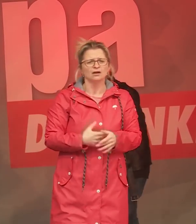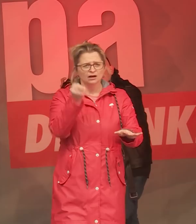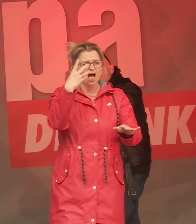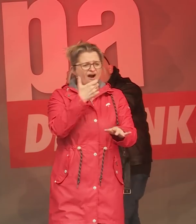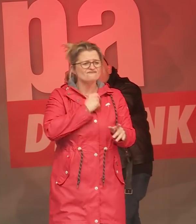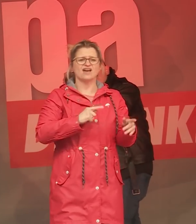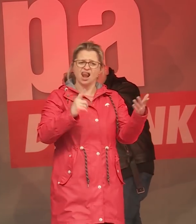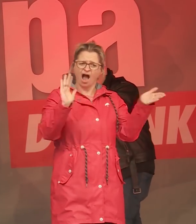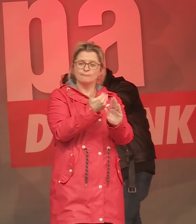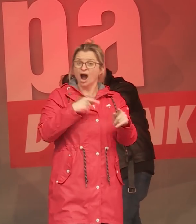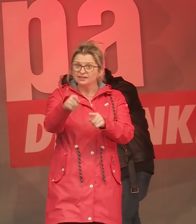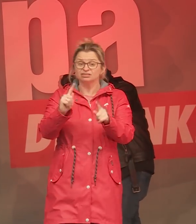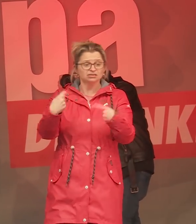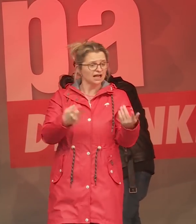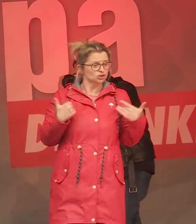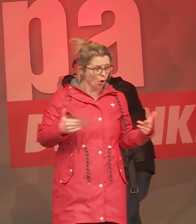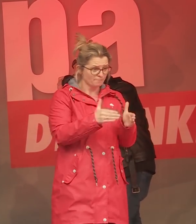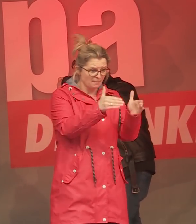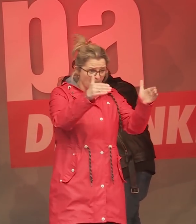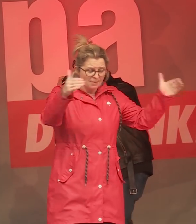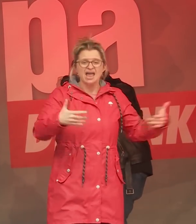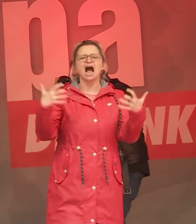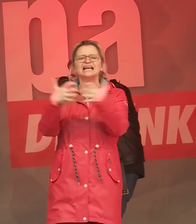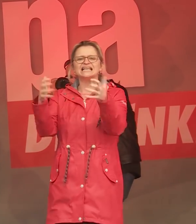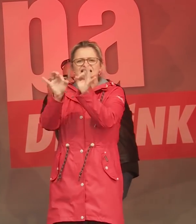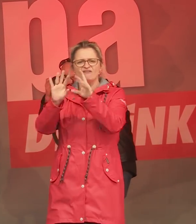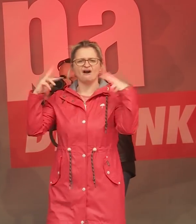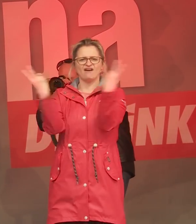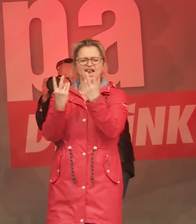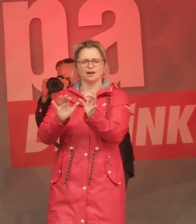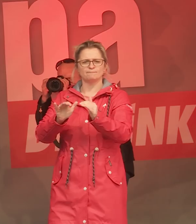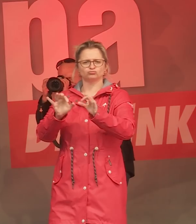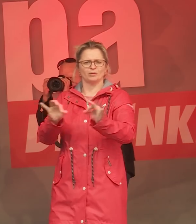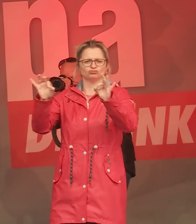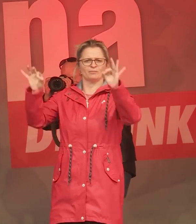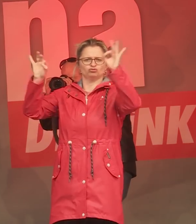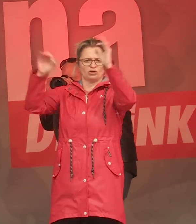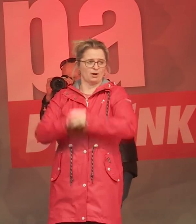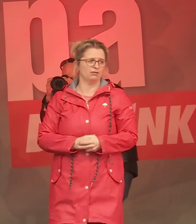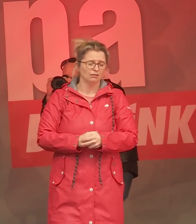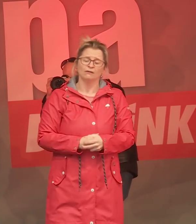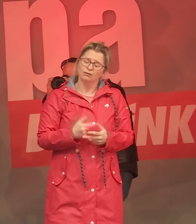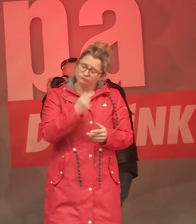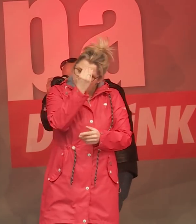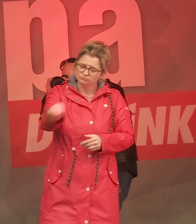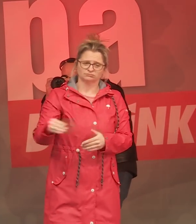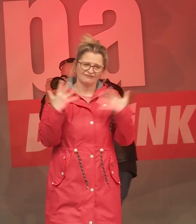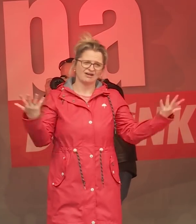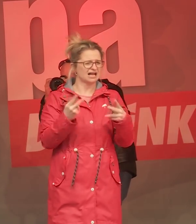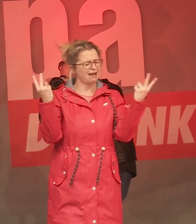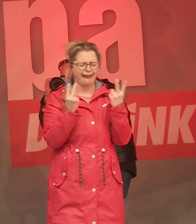zum Beispiel die Kriegsgefahr auch steigt hier in der Welt? Und ich kann sagen, während auf jeder Ebene, auch auf jeder